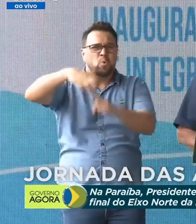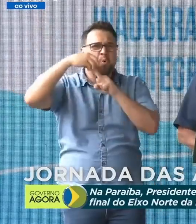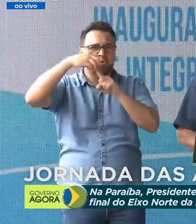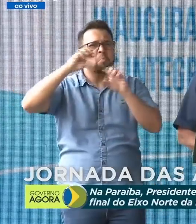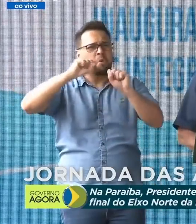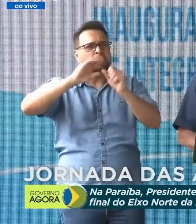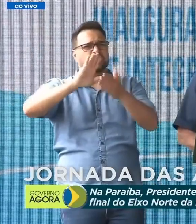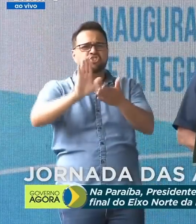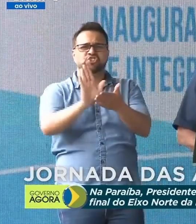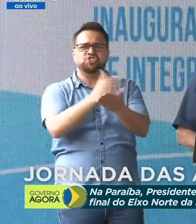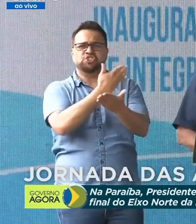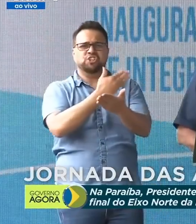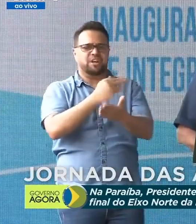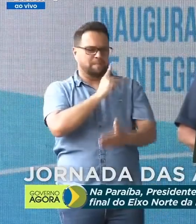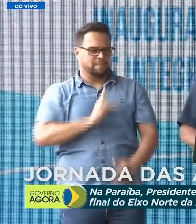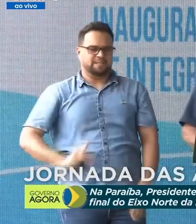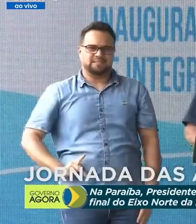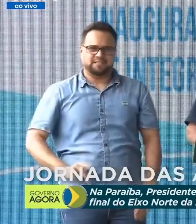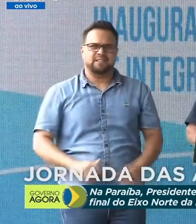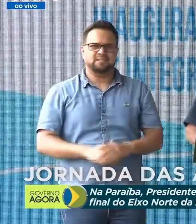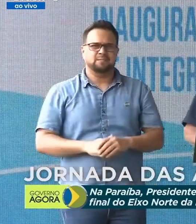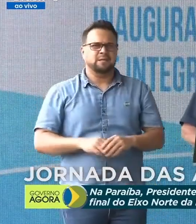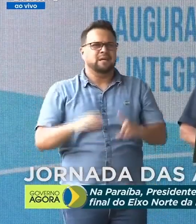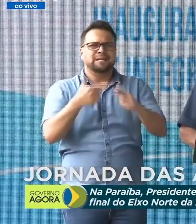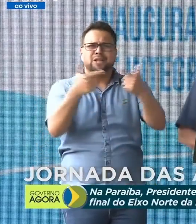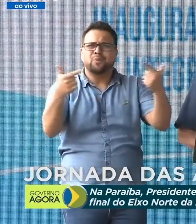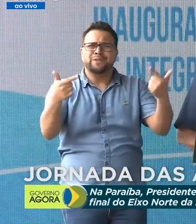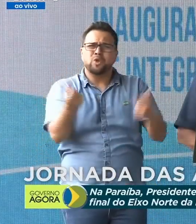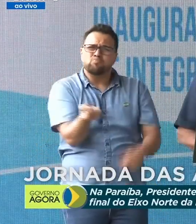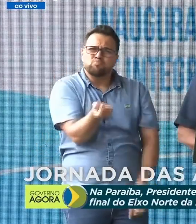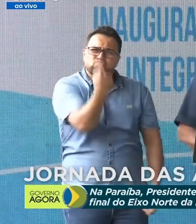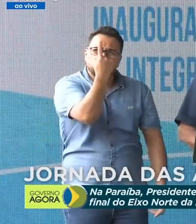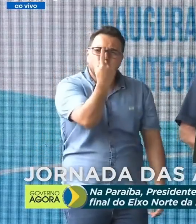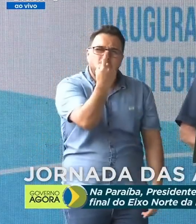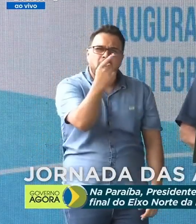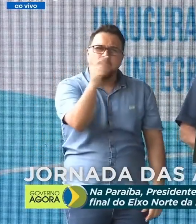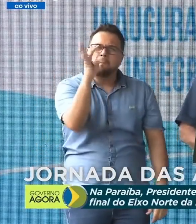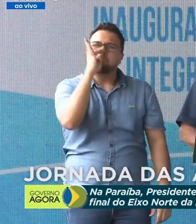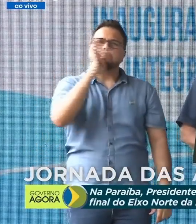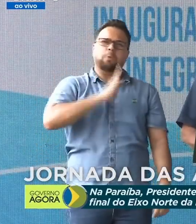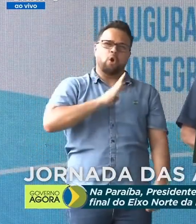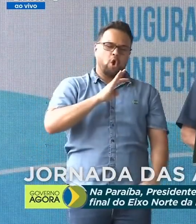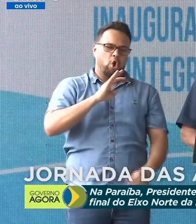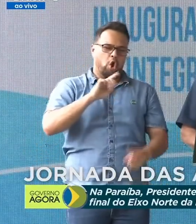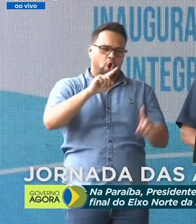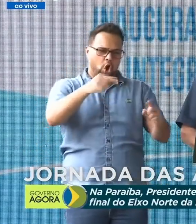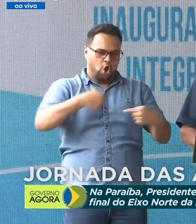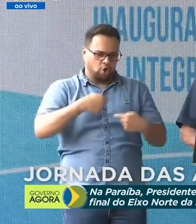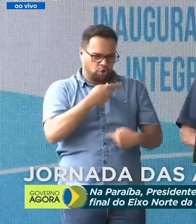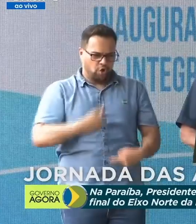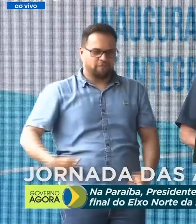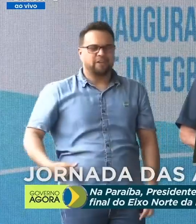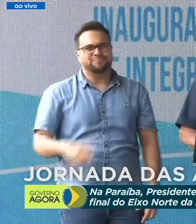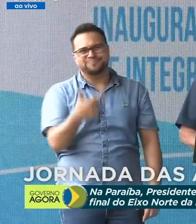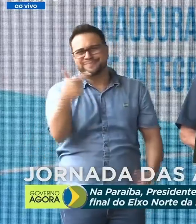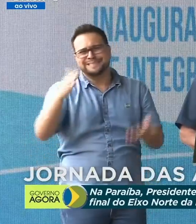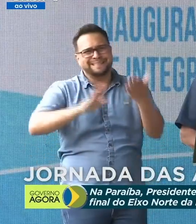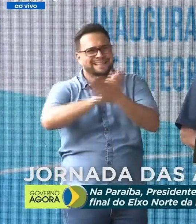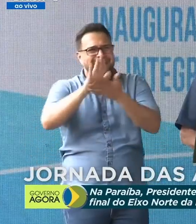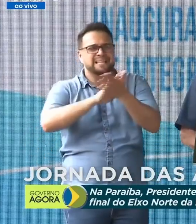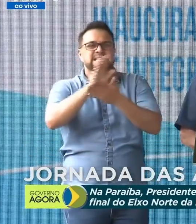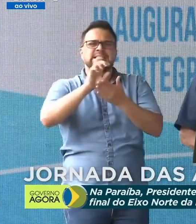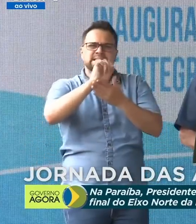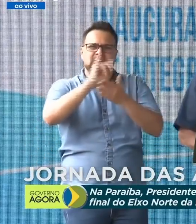Não existe uma só acusação quanto o nosso governo. Se um dia ocorrer, eu serei o primeiro